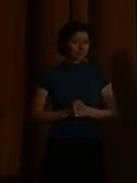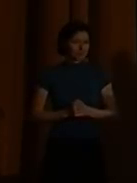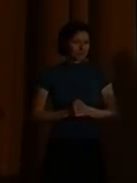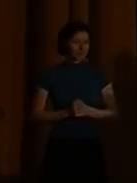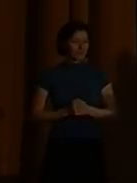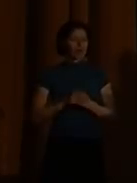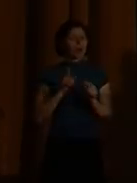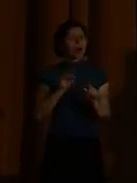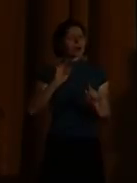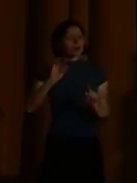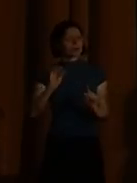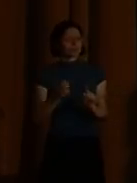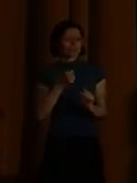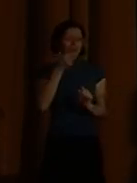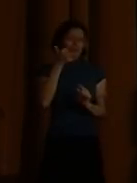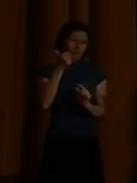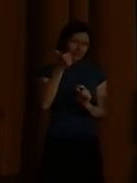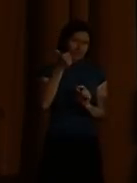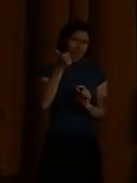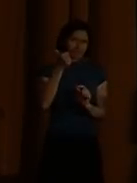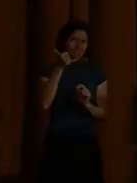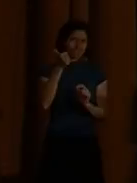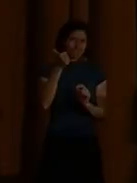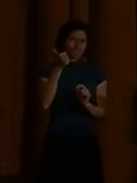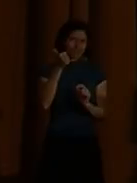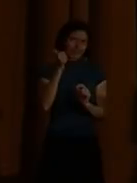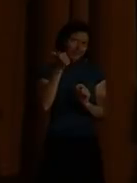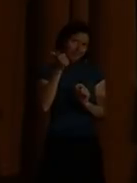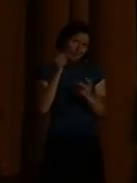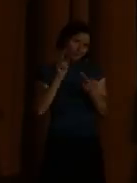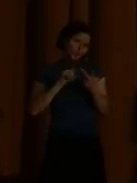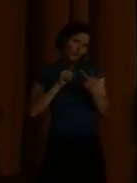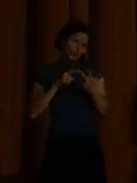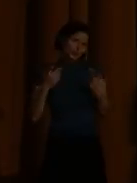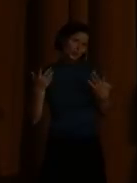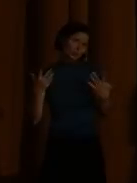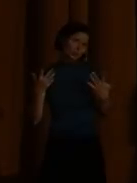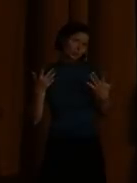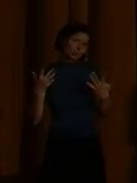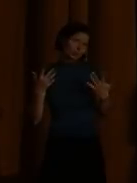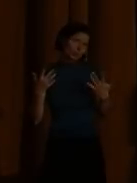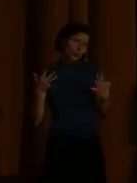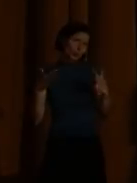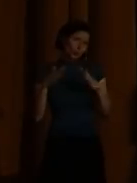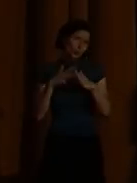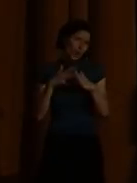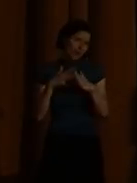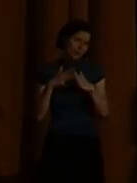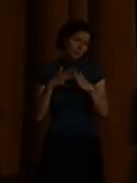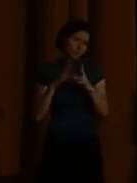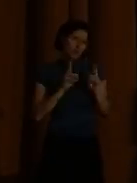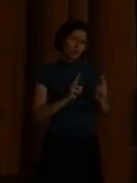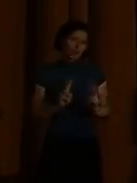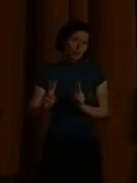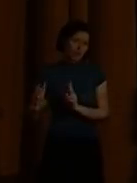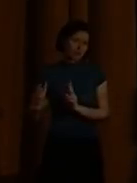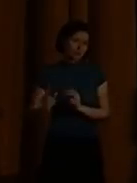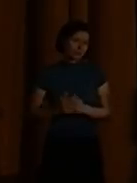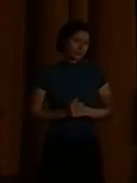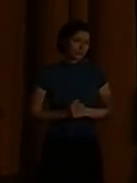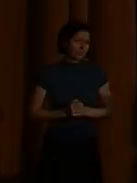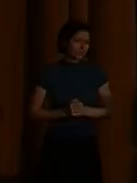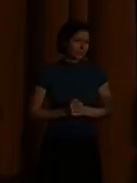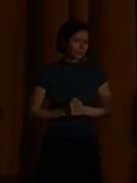ist natürlich die Unterstützung der Vielfalt durch